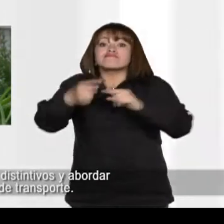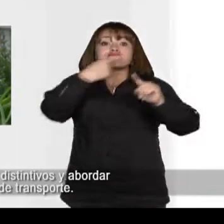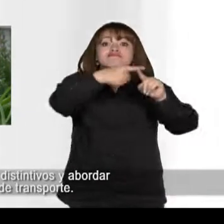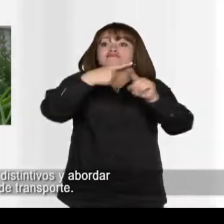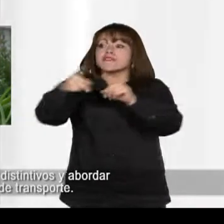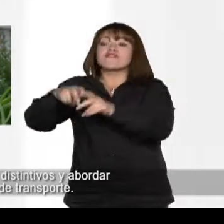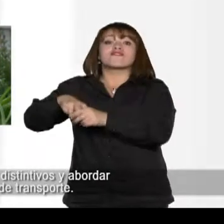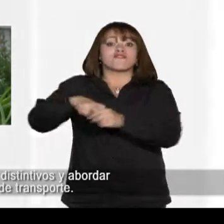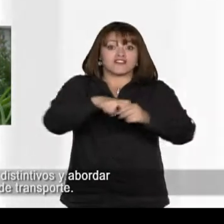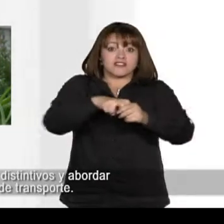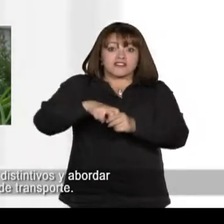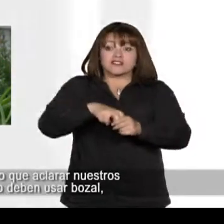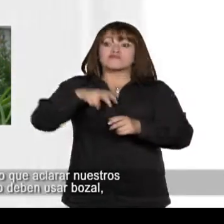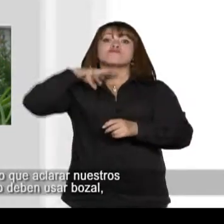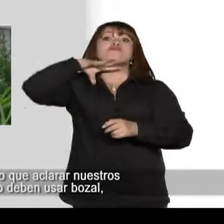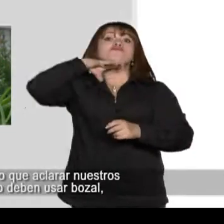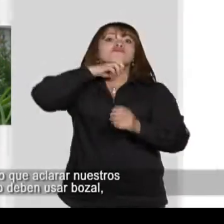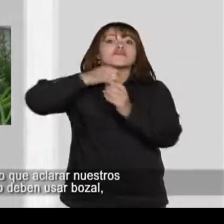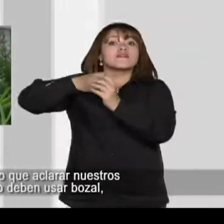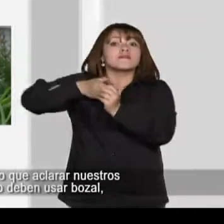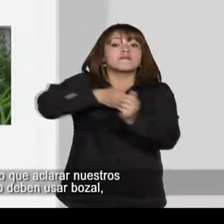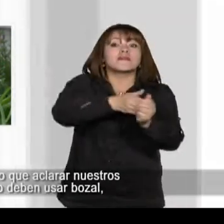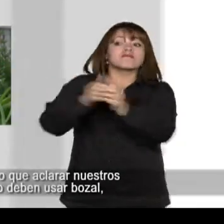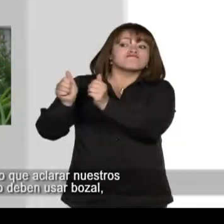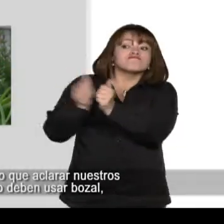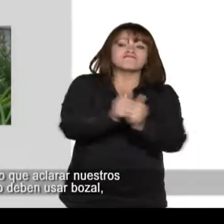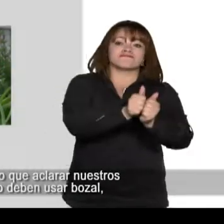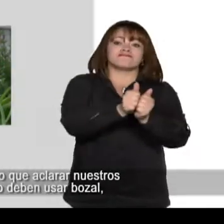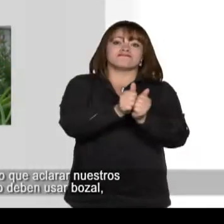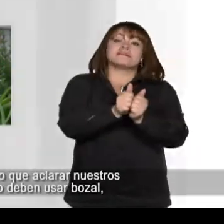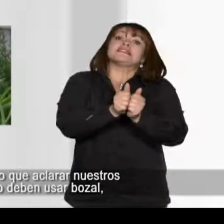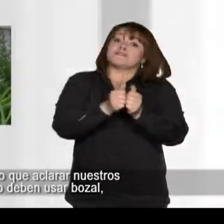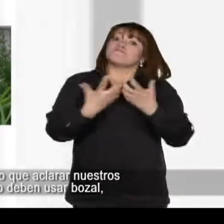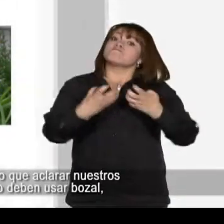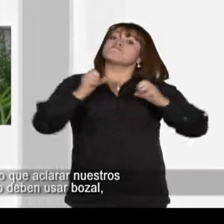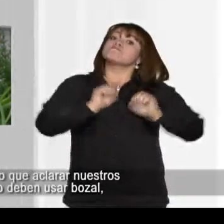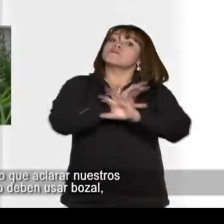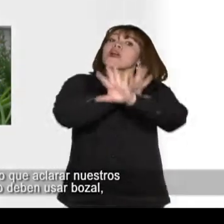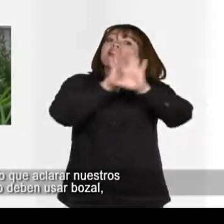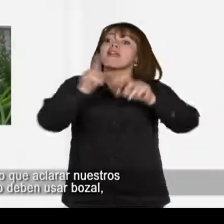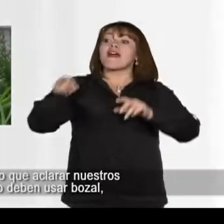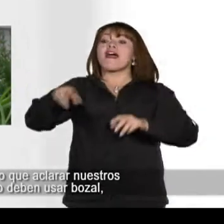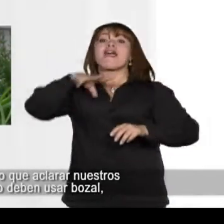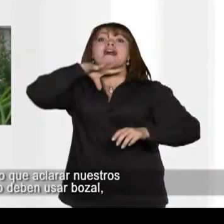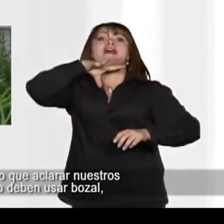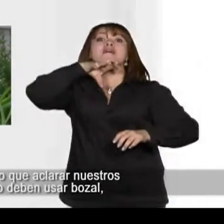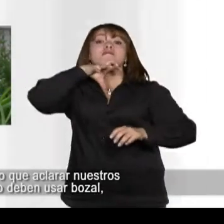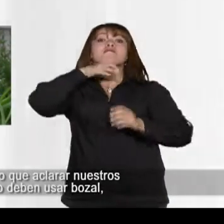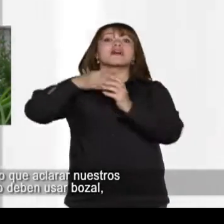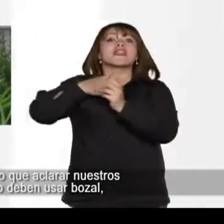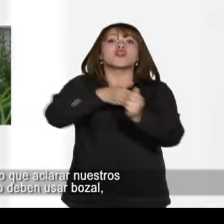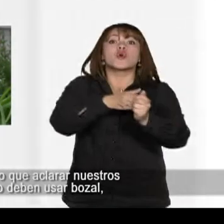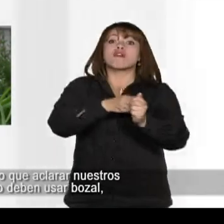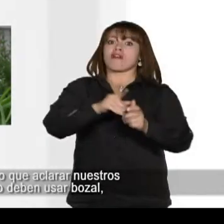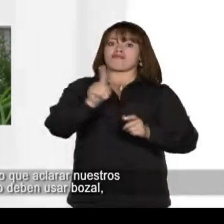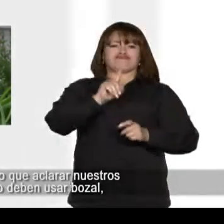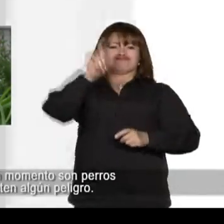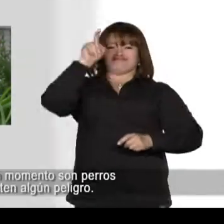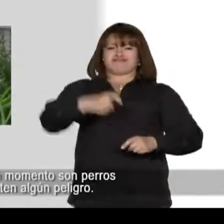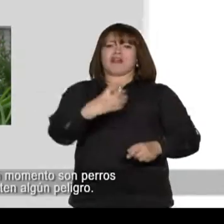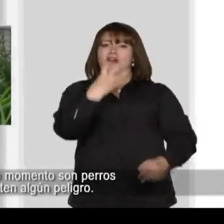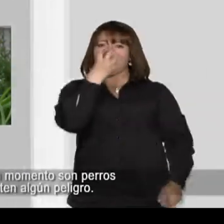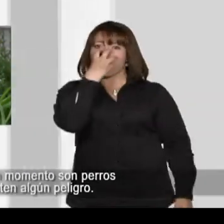este tipo de transporte. De pronto hay algo que aclarar, nuestros perros guías no deben usar bozal